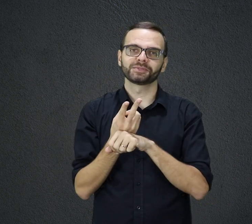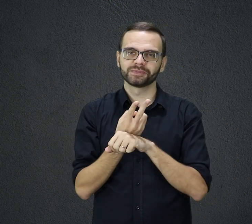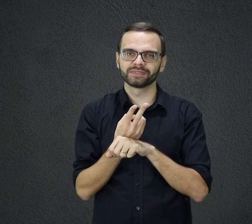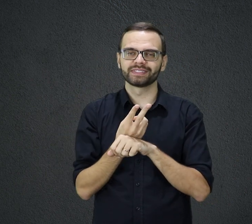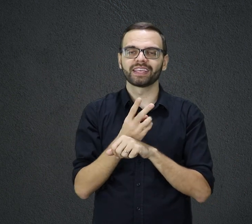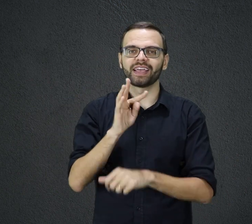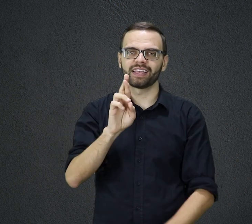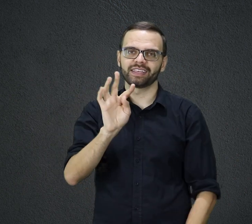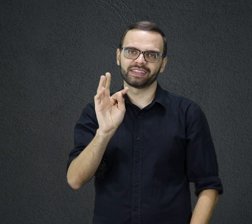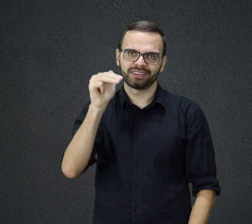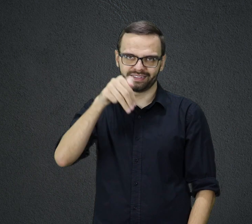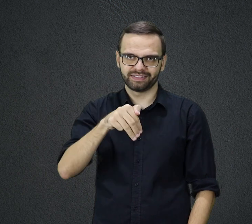.org.br